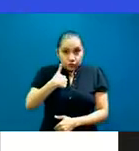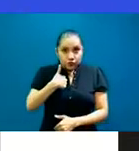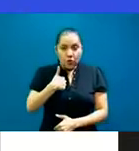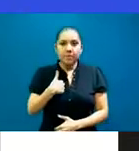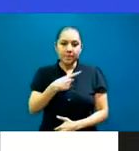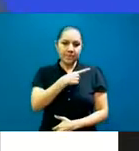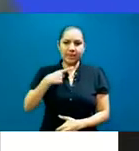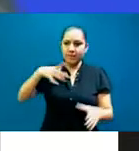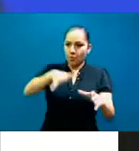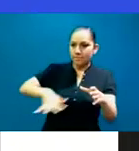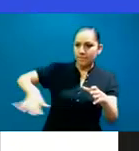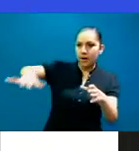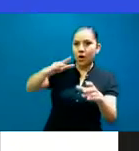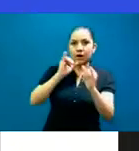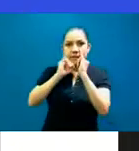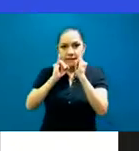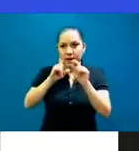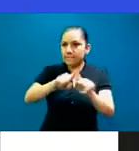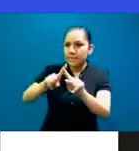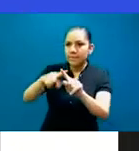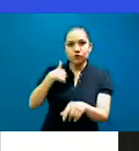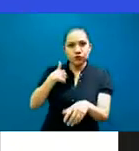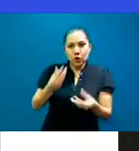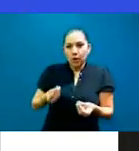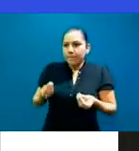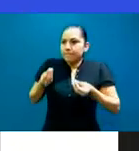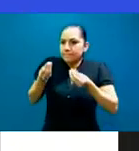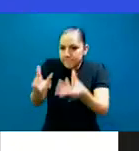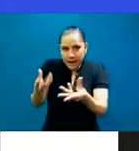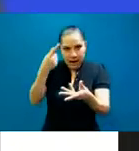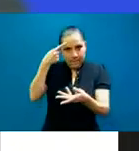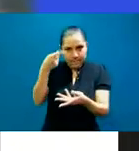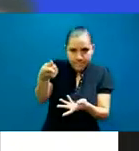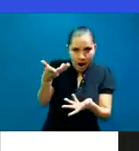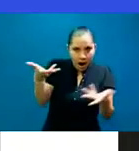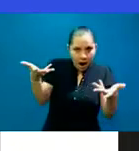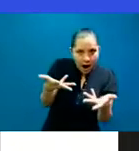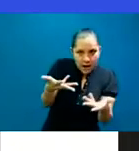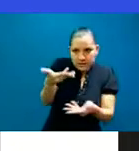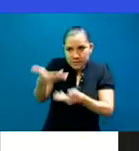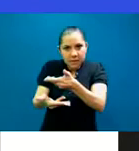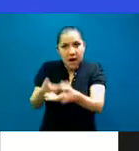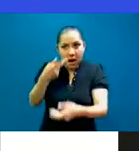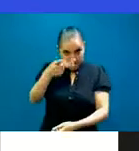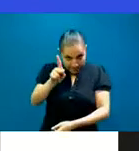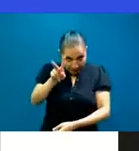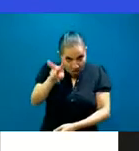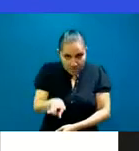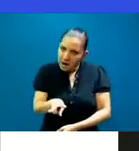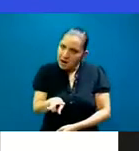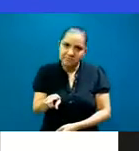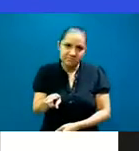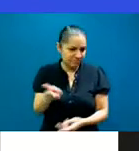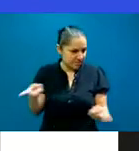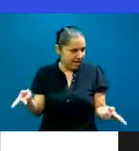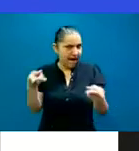mi gremio. Pues resulta que no, que la que ha sido aquí más beneficiada, ha salido con grandes regalos, he